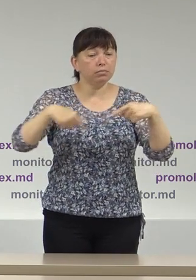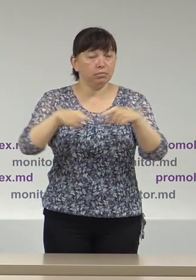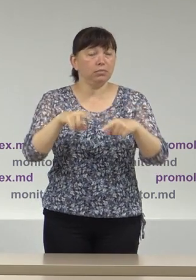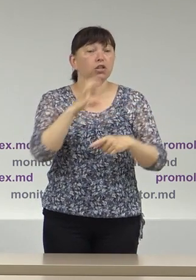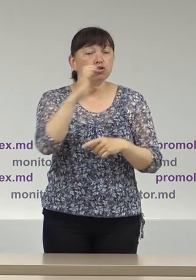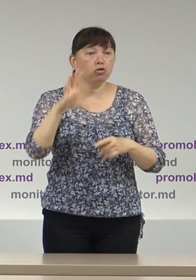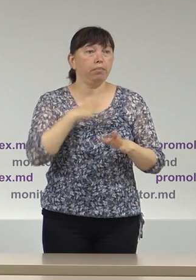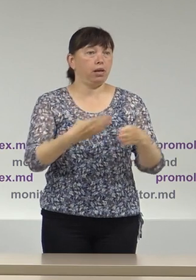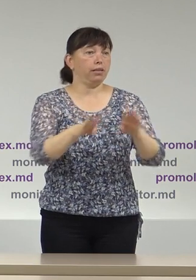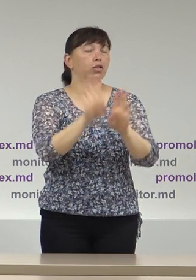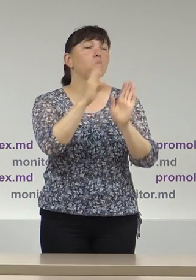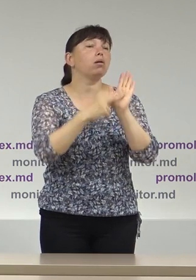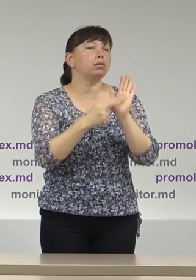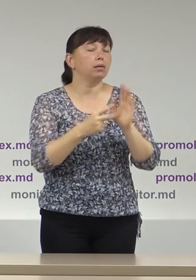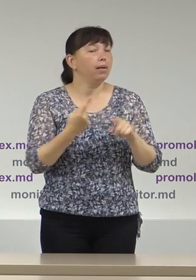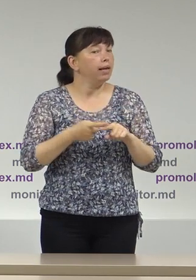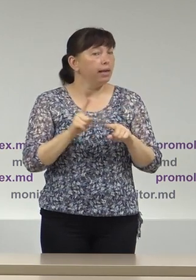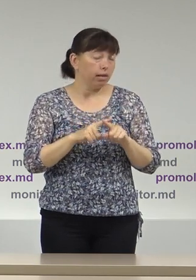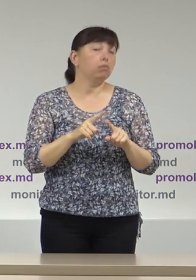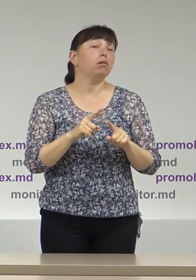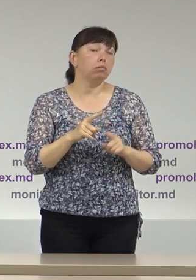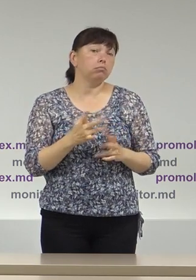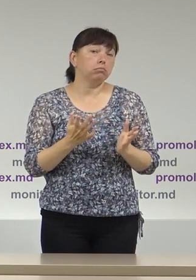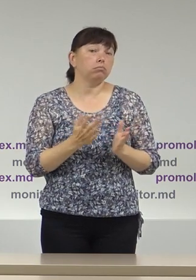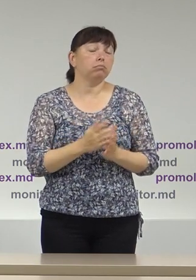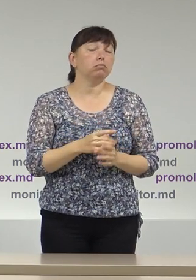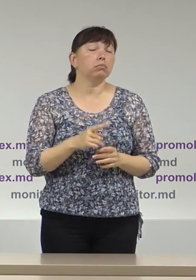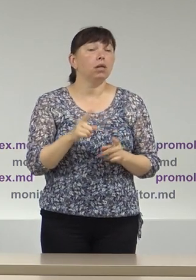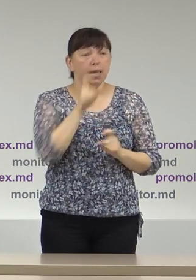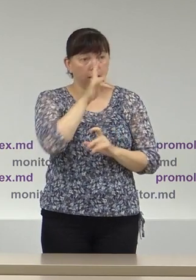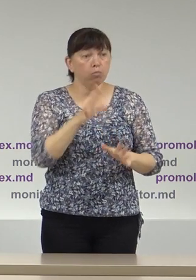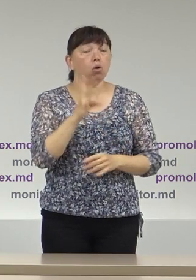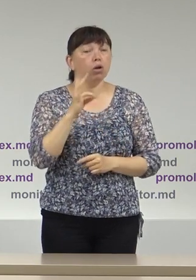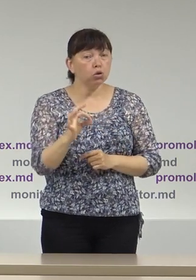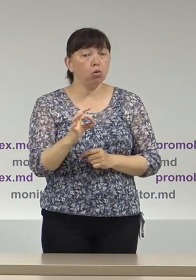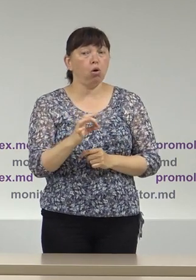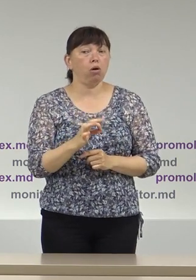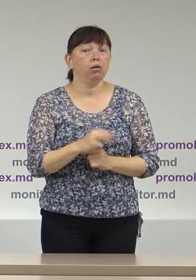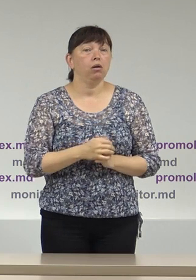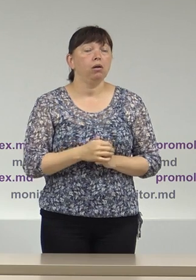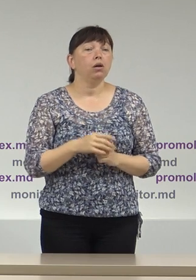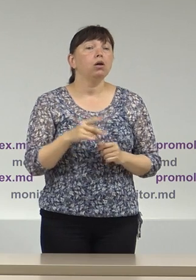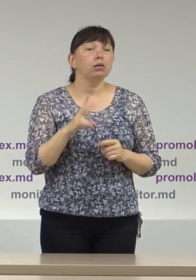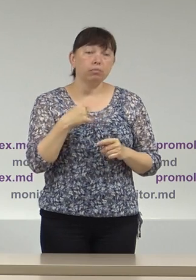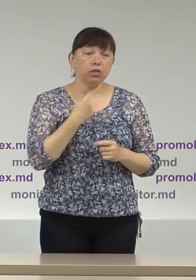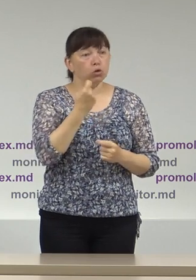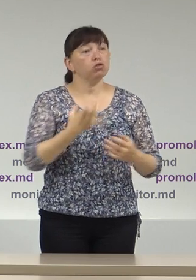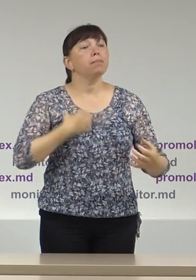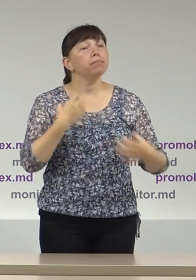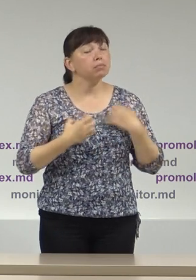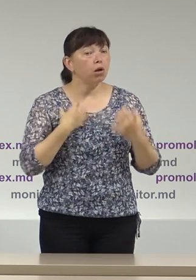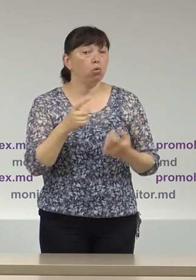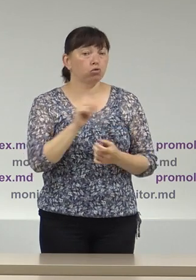erau închise. Deci este o tendință pozitivă, constatăm acest lucru, dar este totodată și o îngrijorare. fi